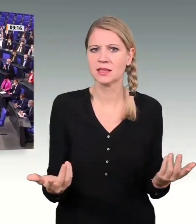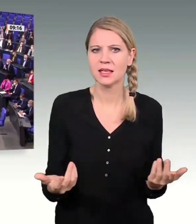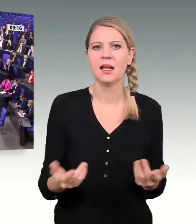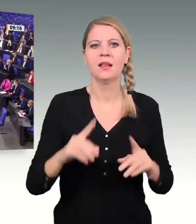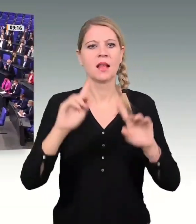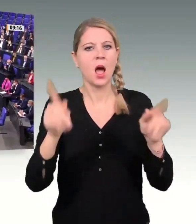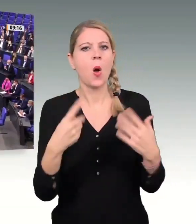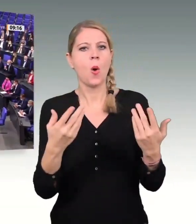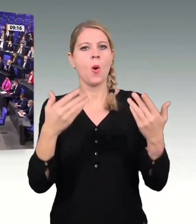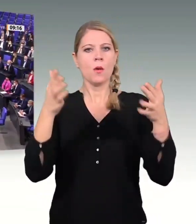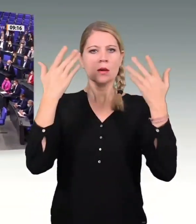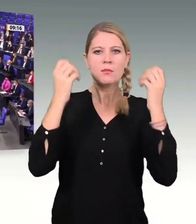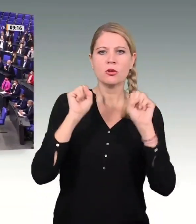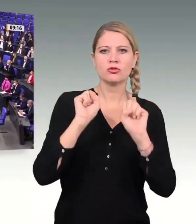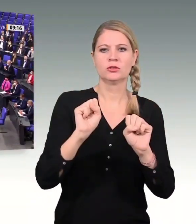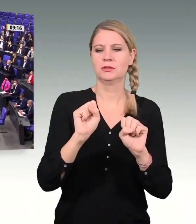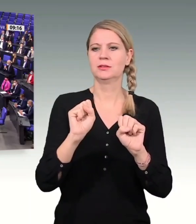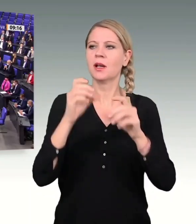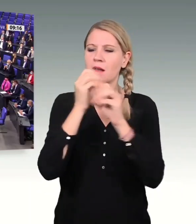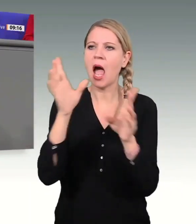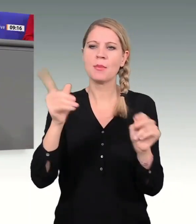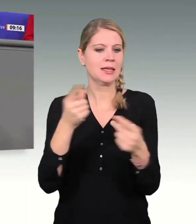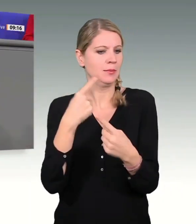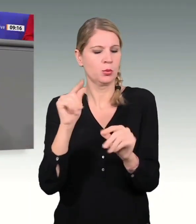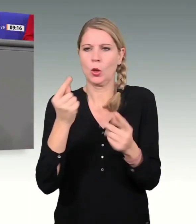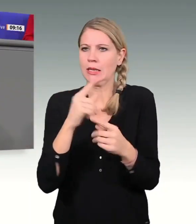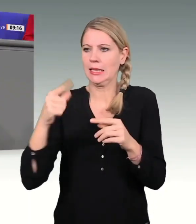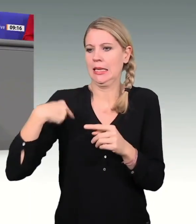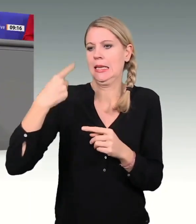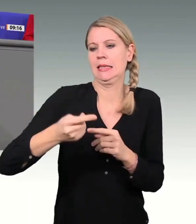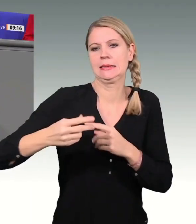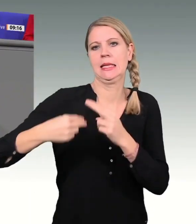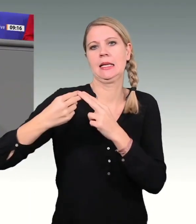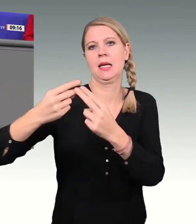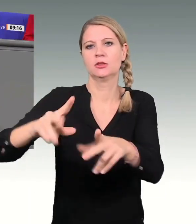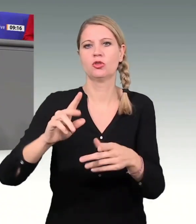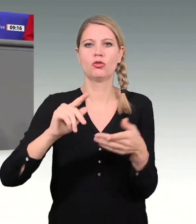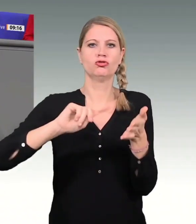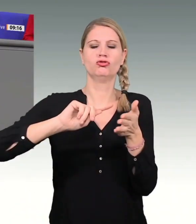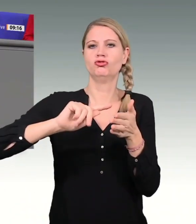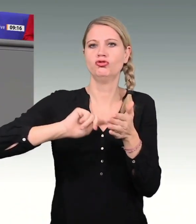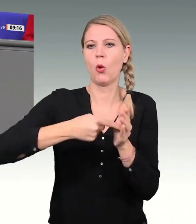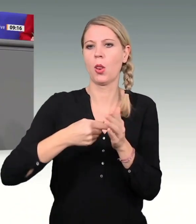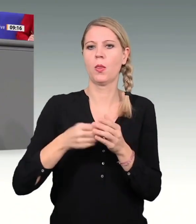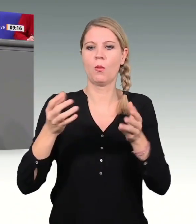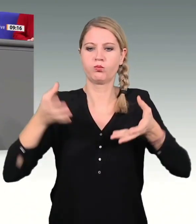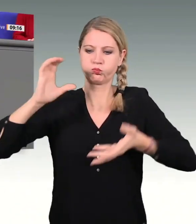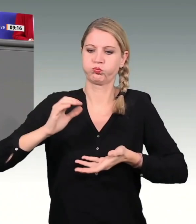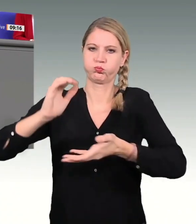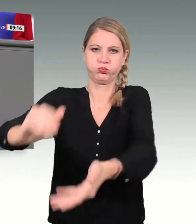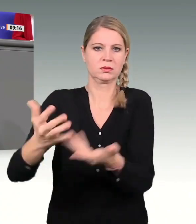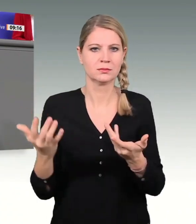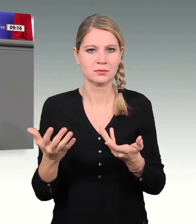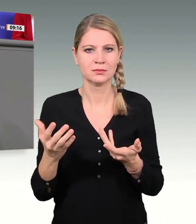hinterlassen. Die finanziellen Herausforderungen sind durch die Demografie bereits groß genug. Schränken Sie die Zukunftsmöglichkeiten der